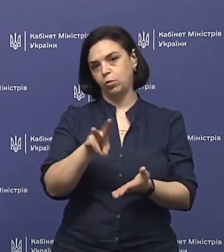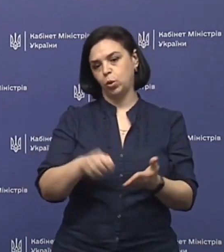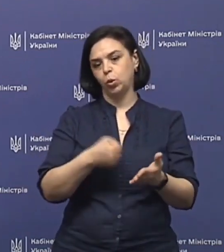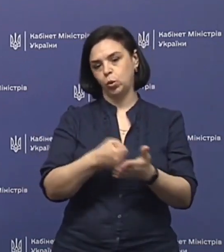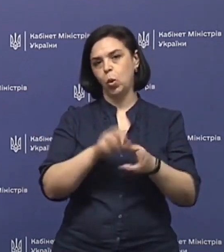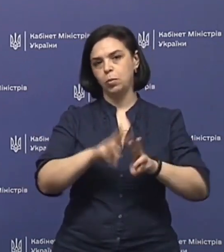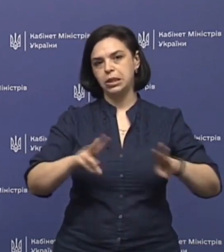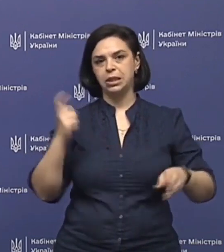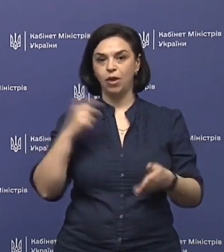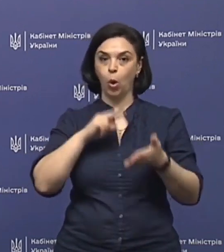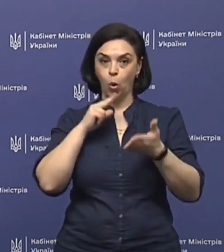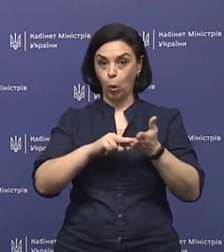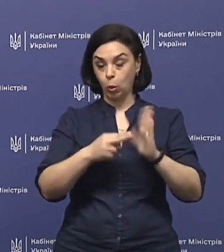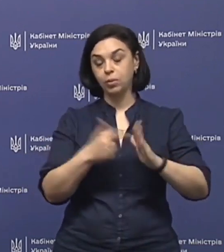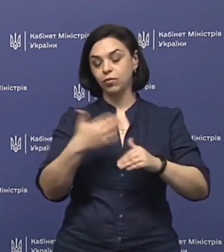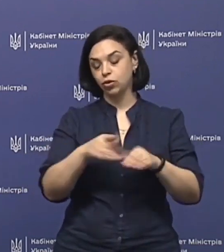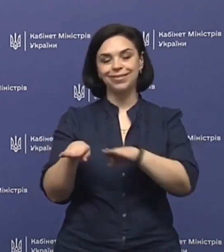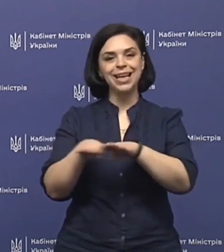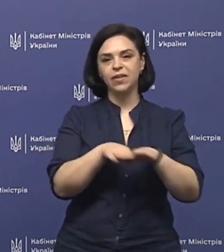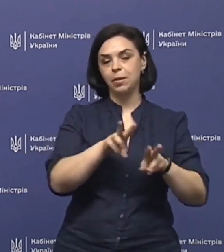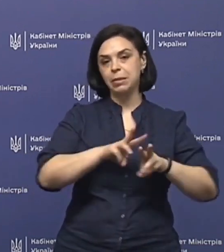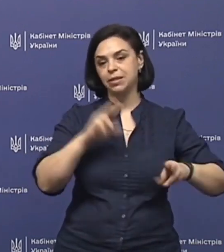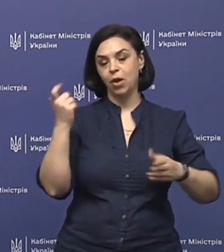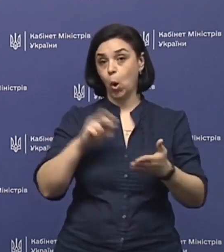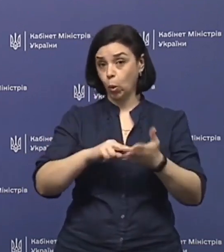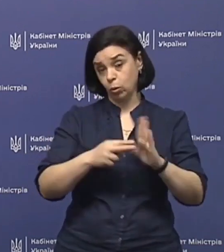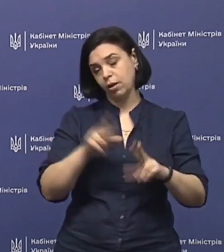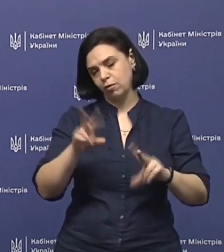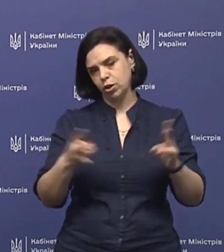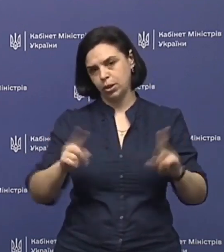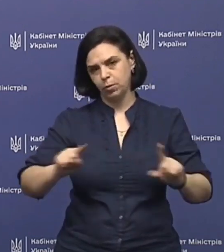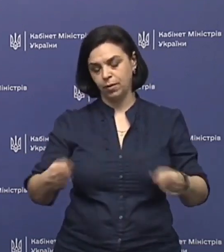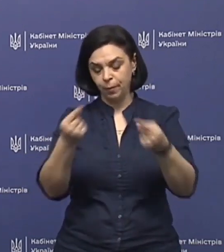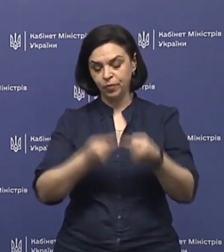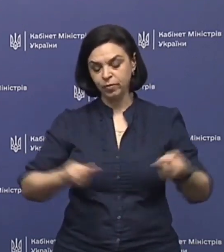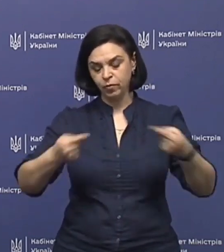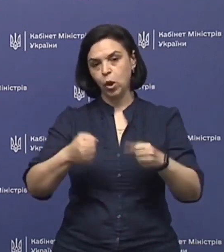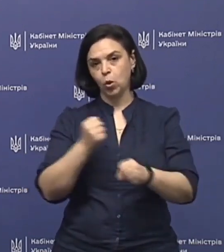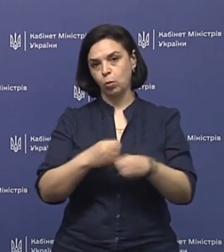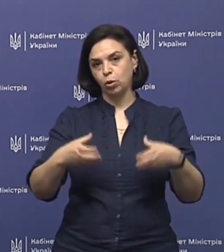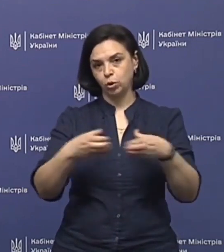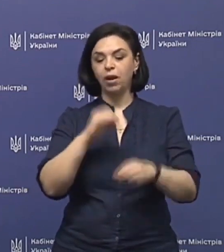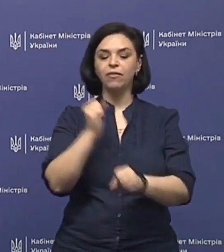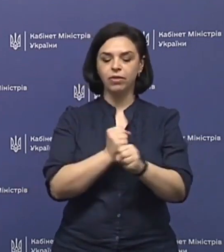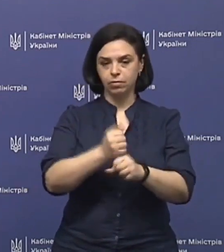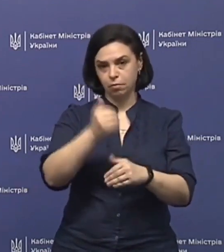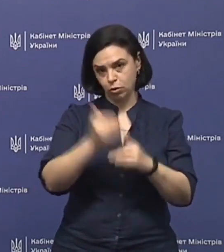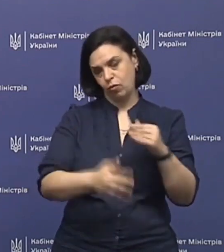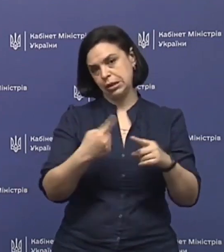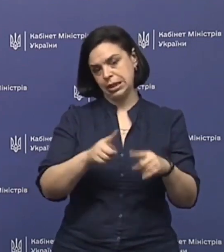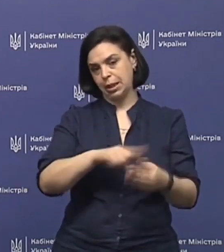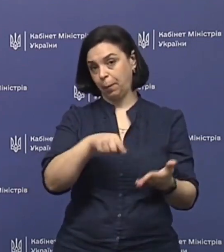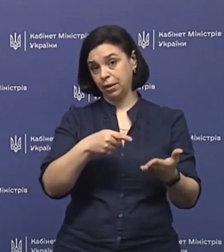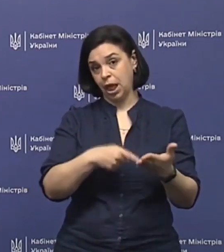до Міністерства економіки і вже на рівні Міністерства економіки, я вважаю, треба створити відповідну робочу групу, відпрацювати ці